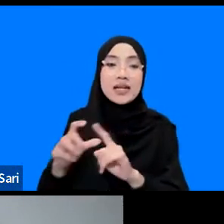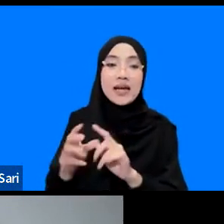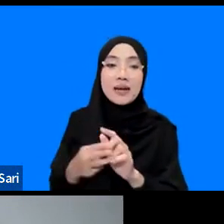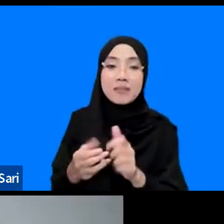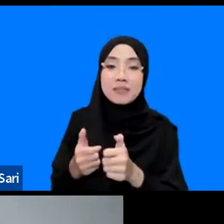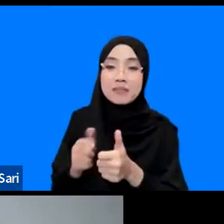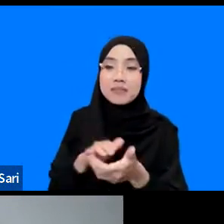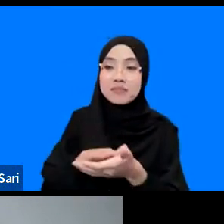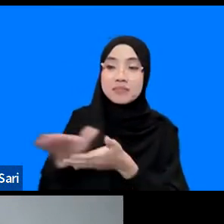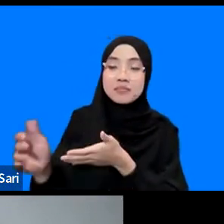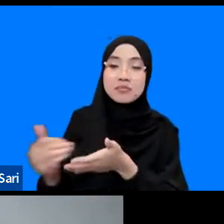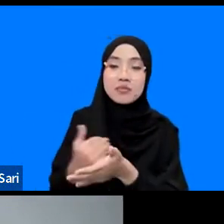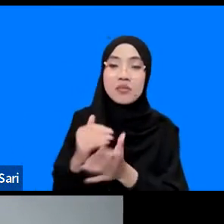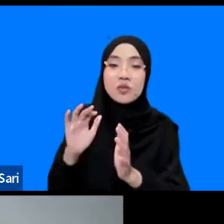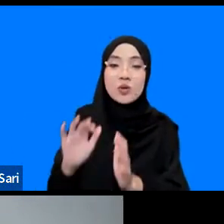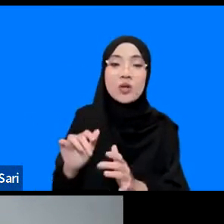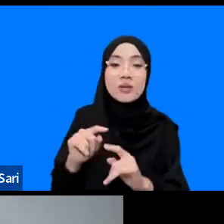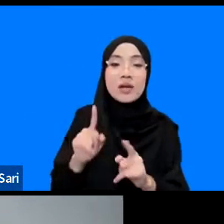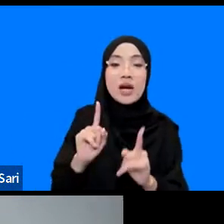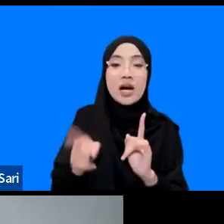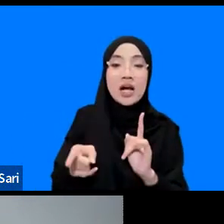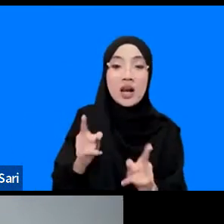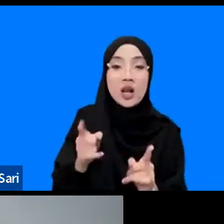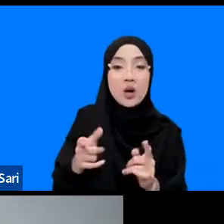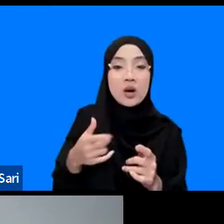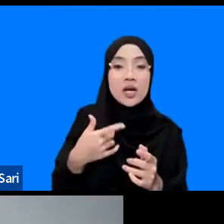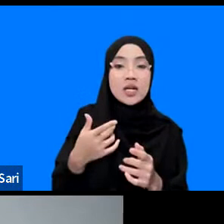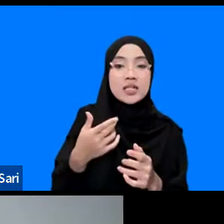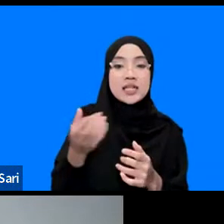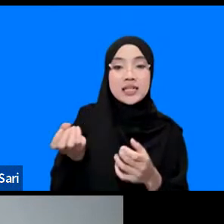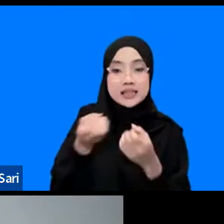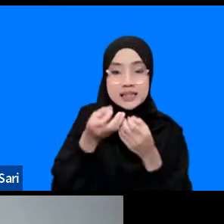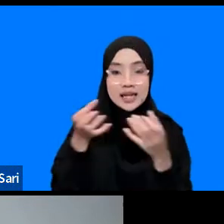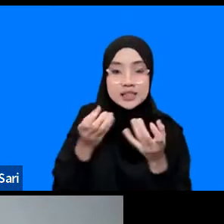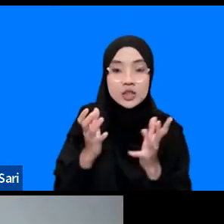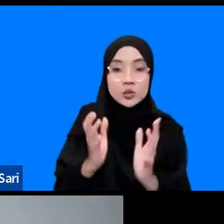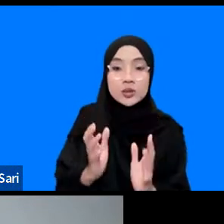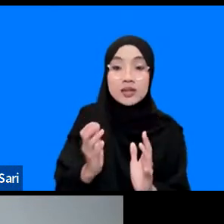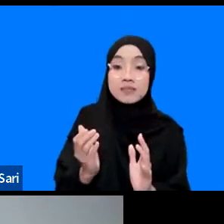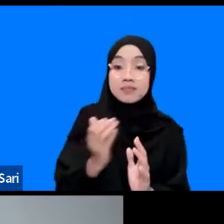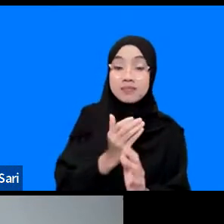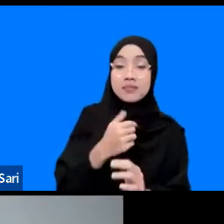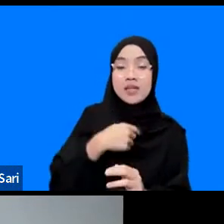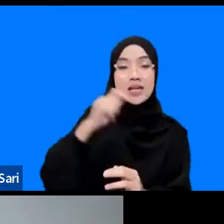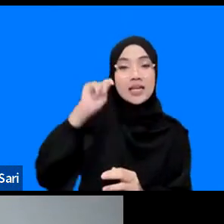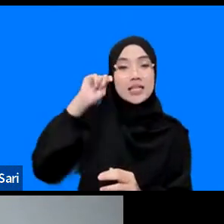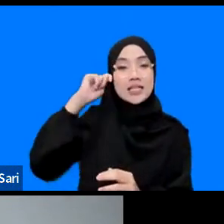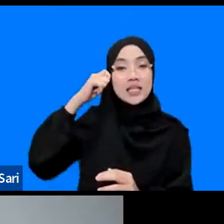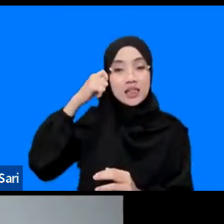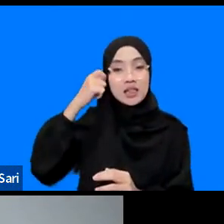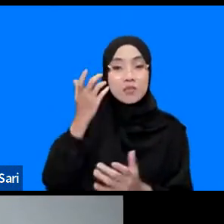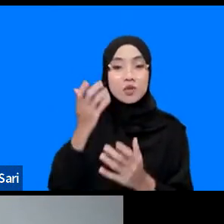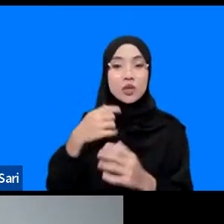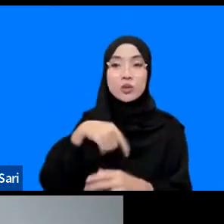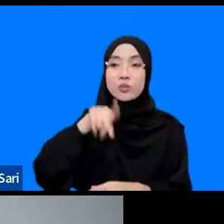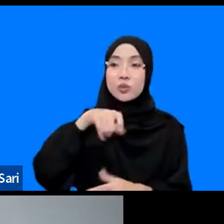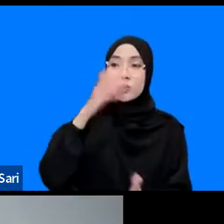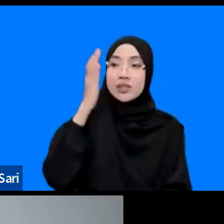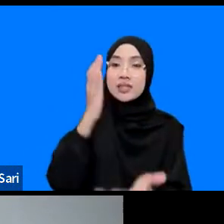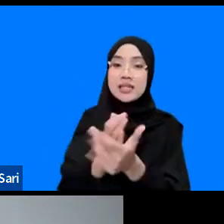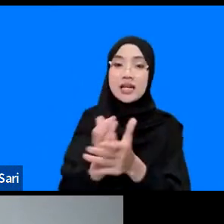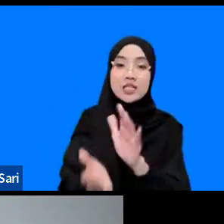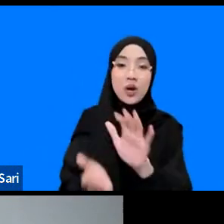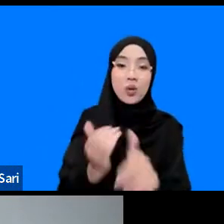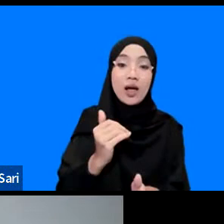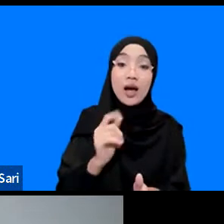kalau mau tetapi kalau menjemput apa yang disampaikan tadi saya jadi teringat kembali mungkin perlu ditekankan kembali